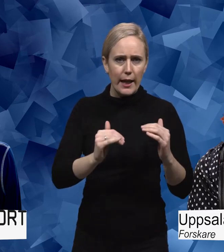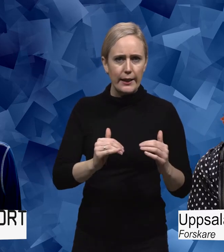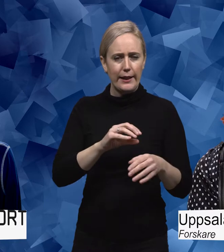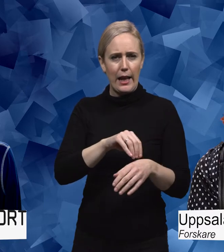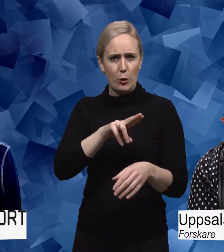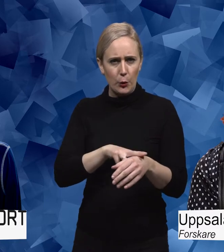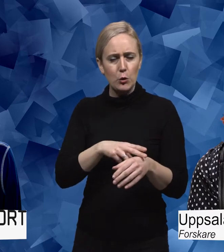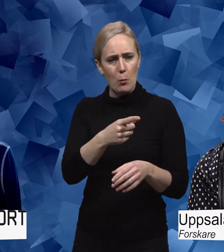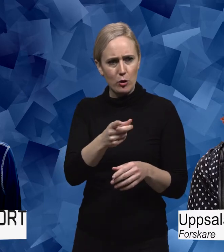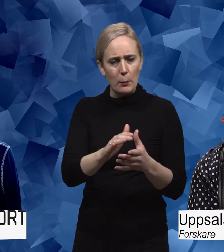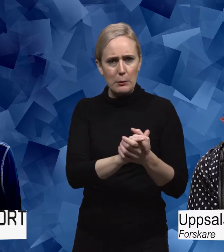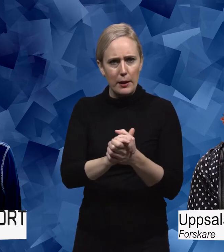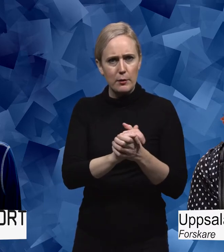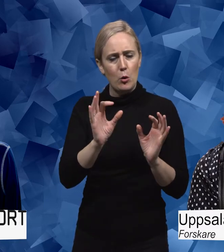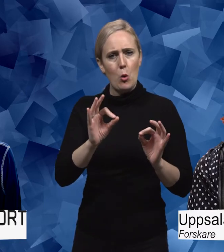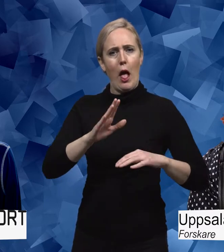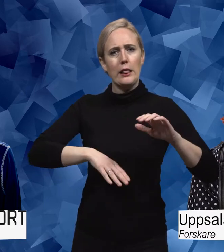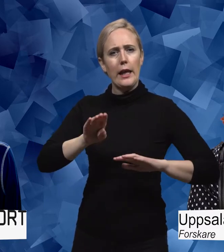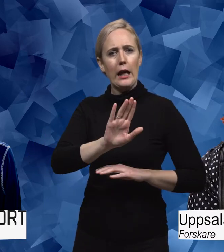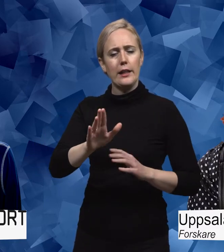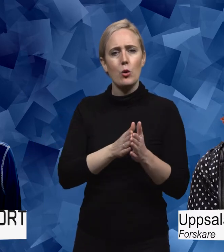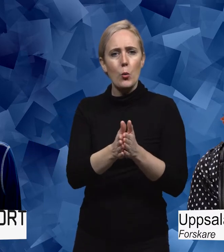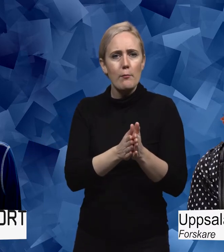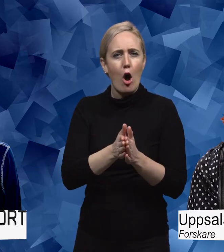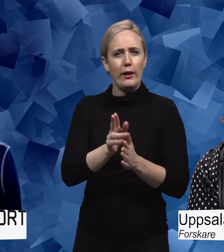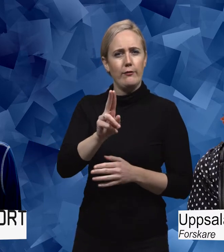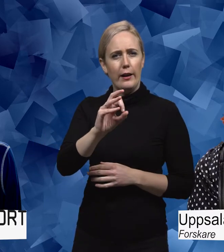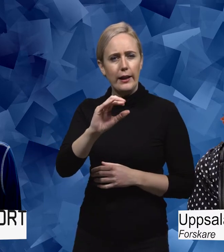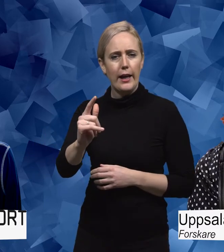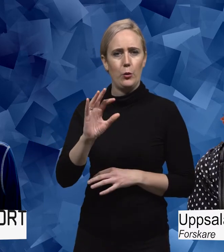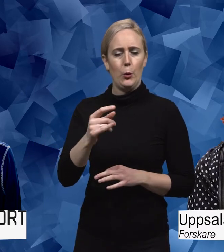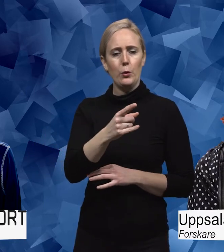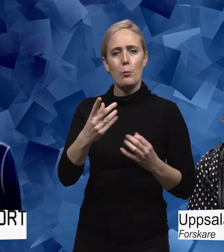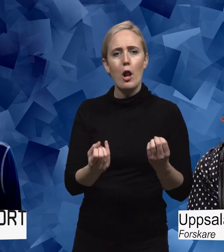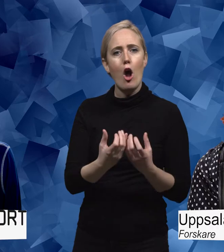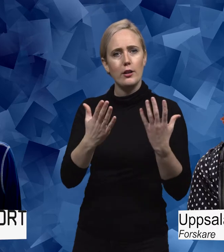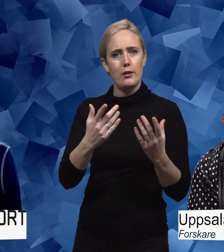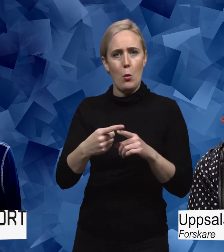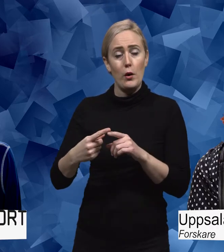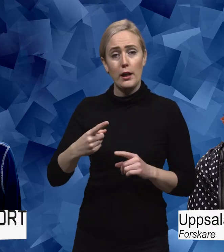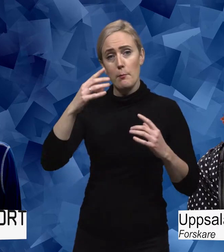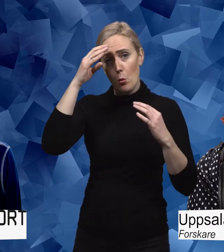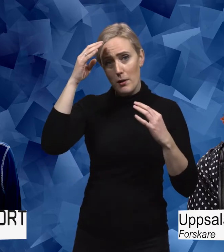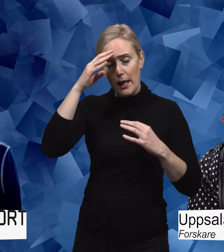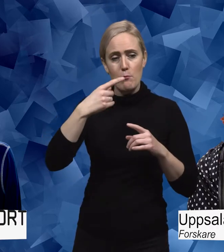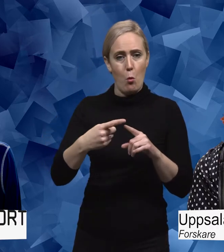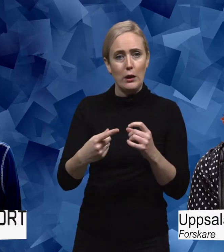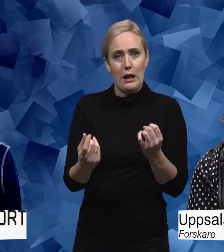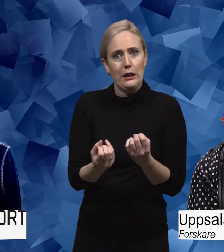gör. Hur de hanterar sina utmaningar eller sin verklighet. Och hur de löser problem på olika sätt. Och jag såg en